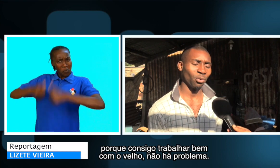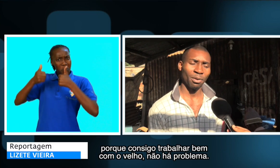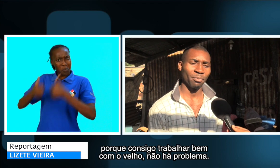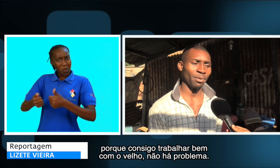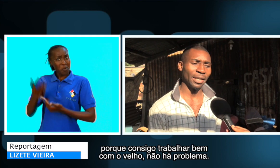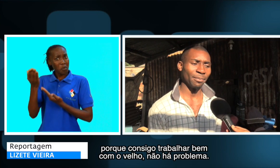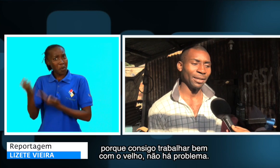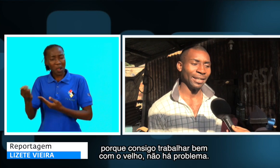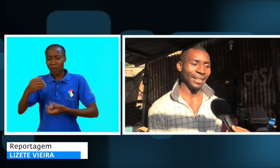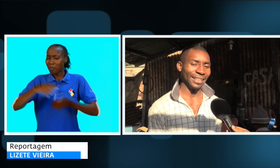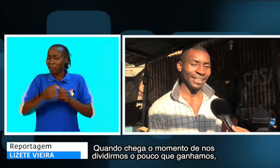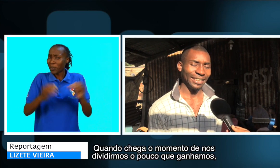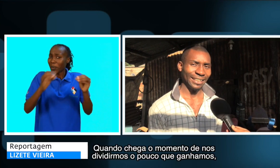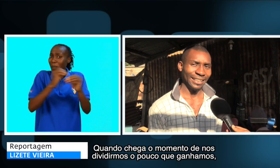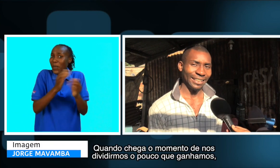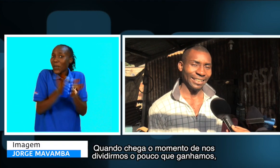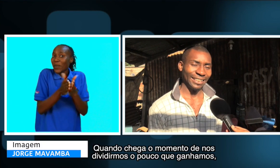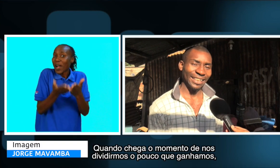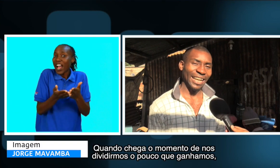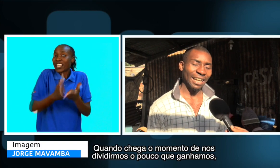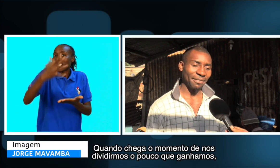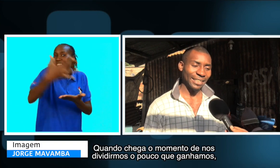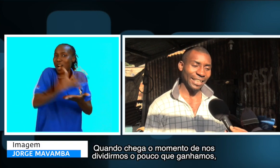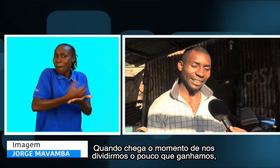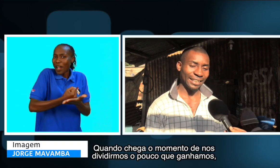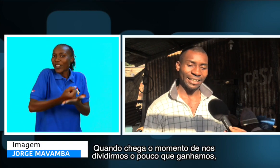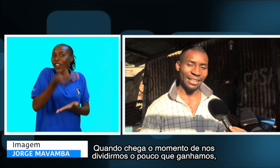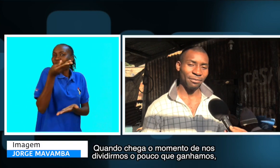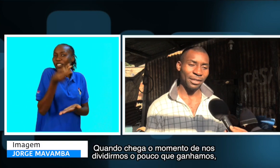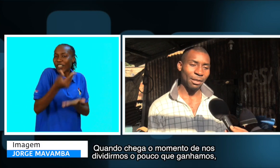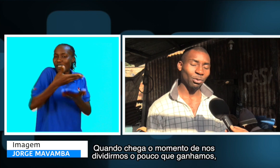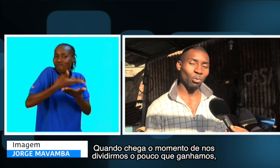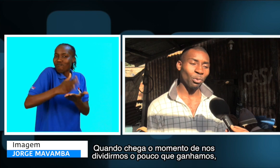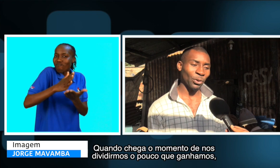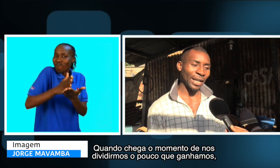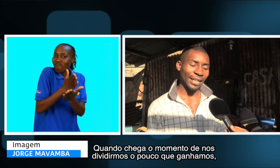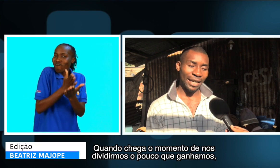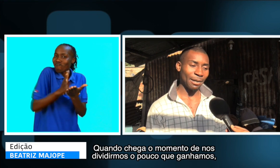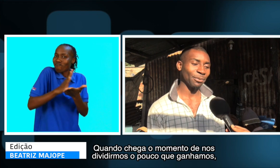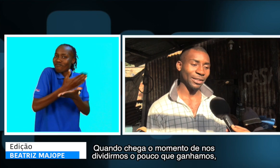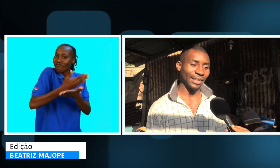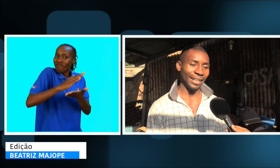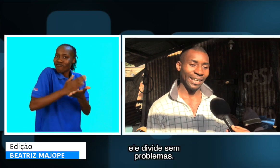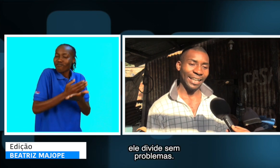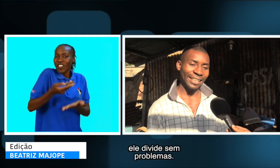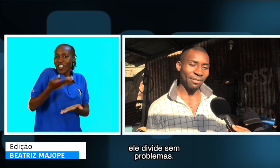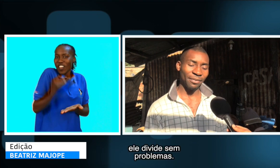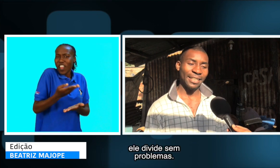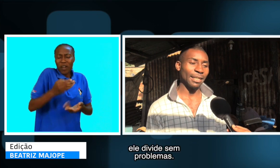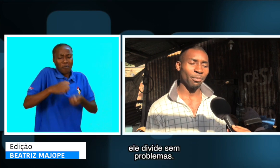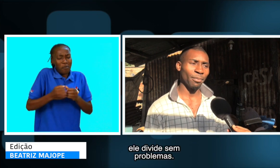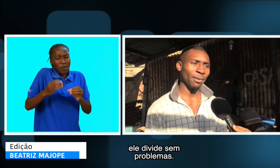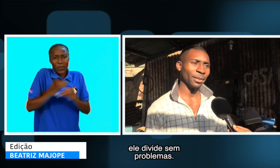não há problema. Se chegar a fase da gente, dividirmos o pouco que ganhamos, ele divide sem problemas.